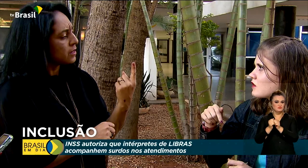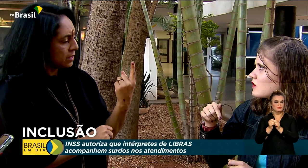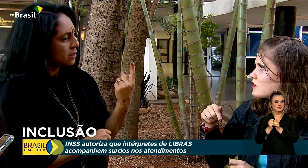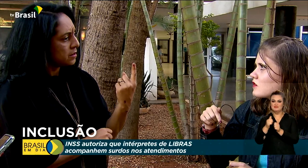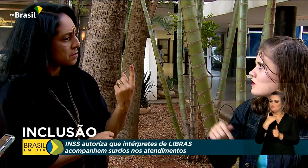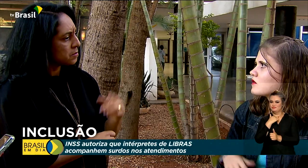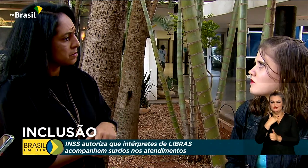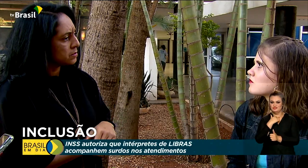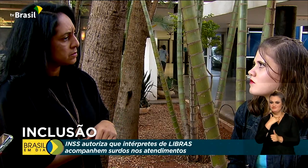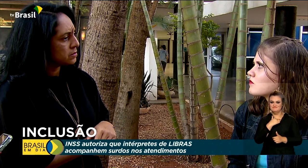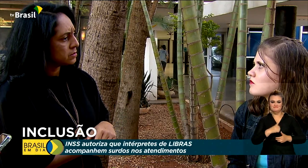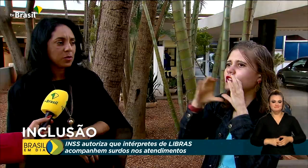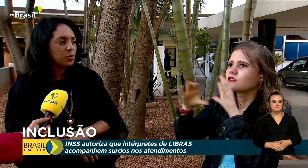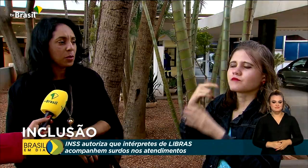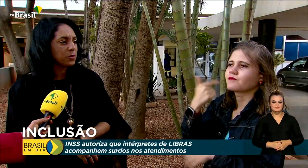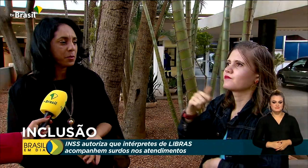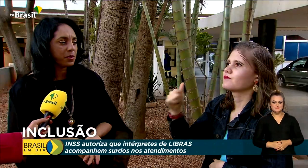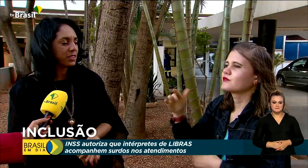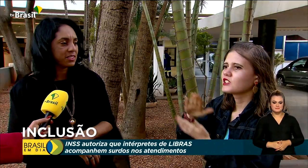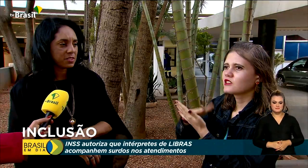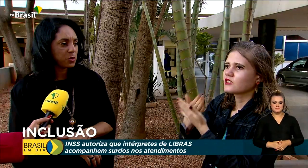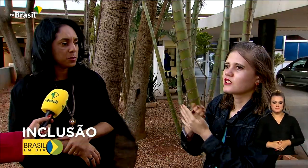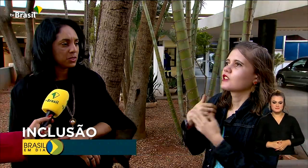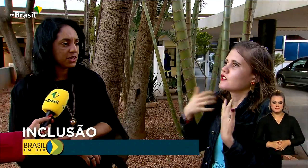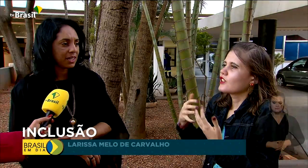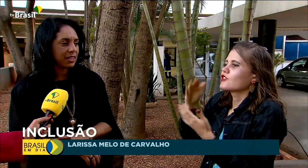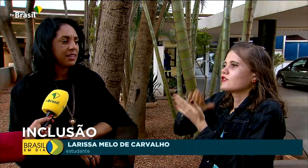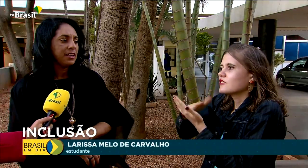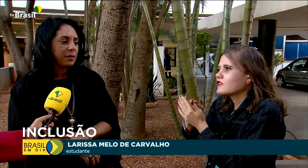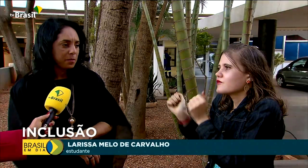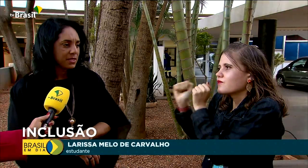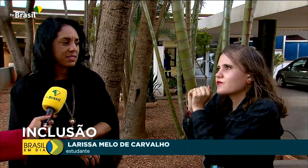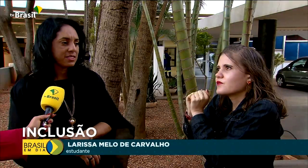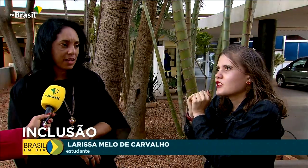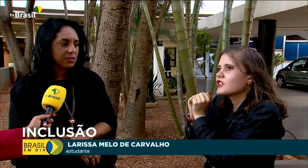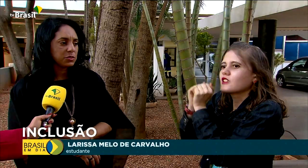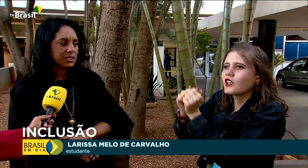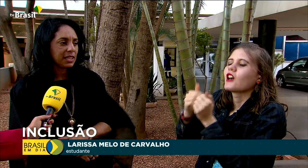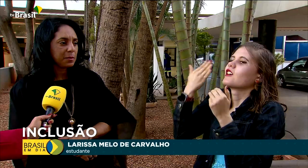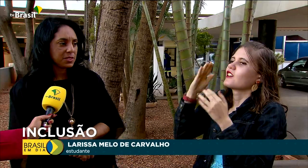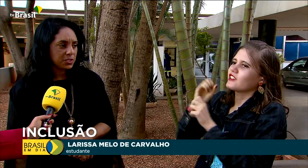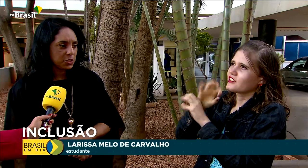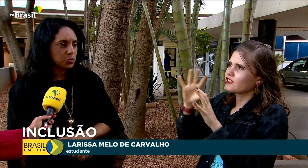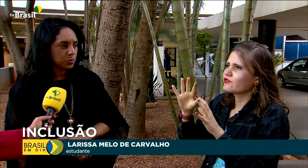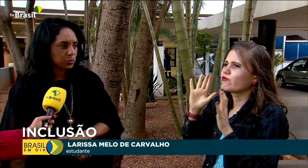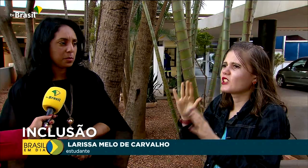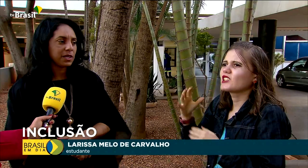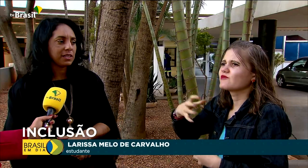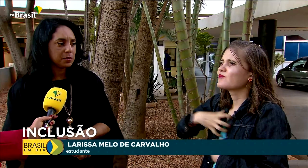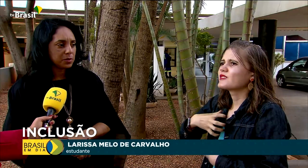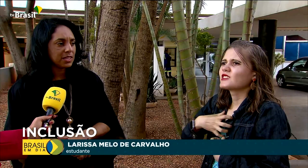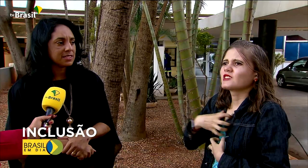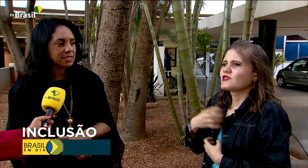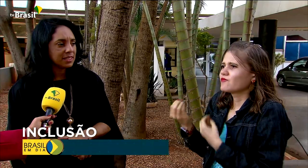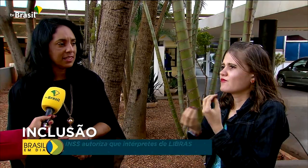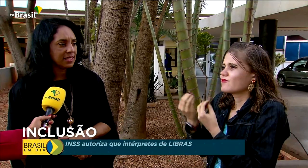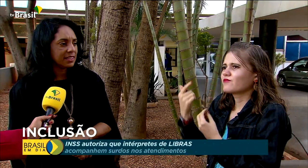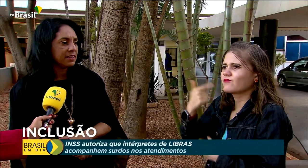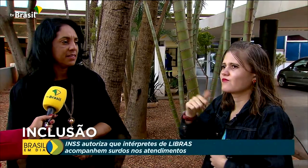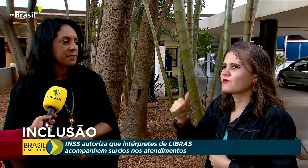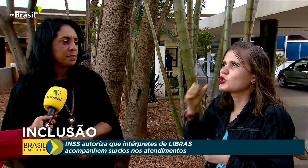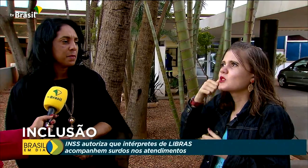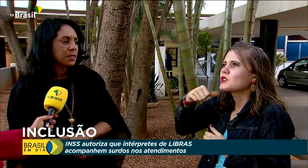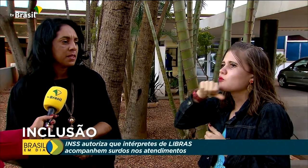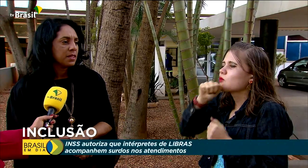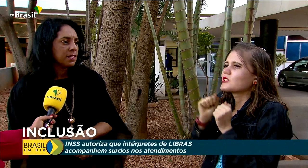impedida de entrar no local. Como que poderia se comunicar? Precisava de um intérprete junto para que ela pudesse entender.